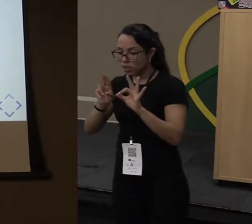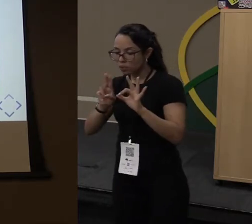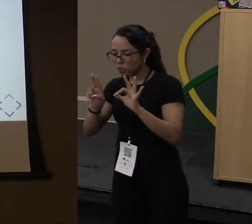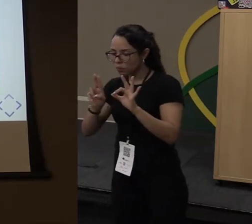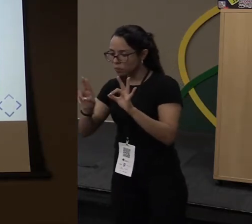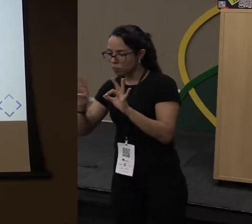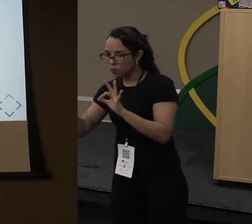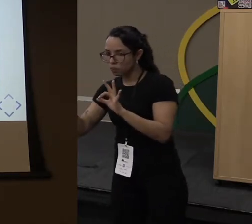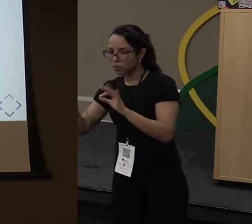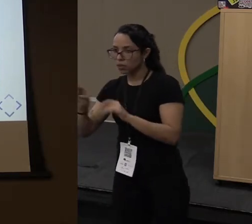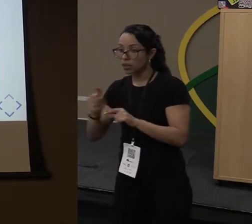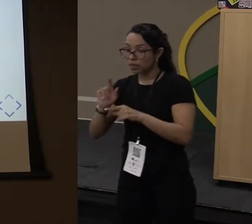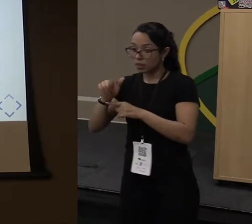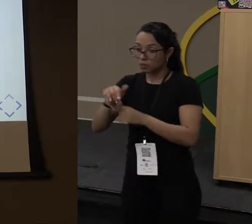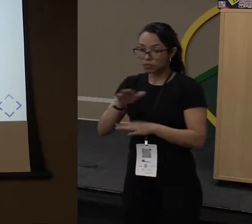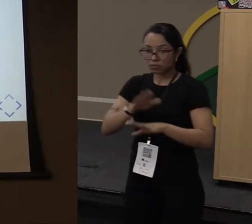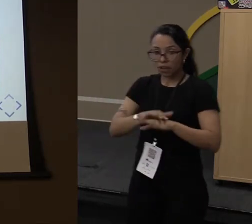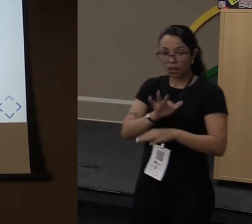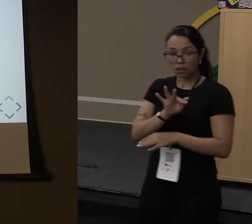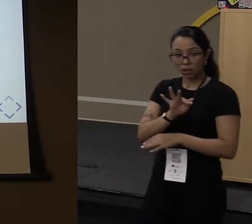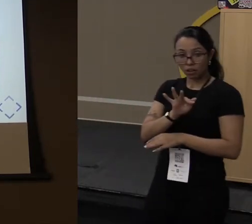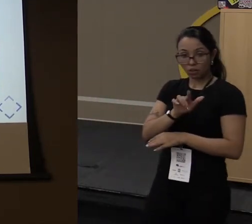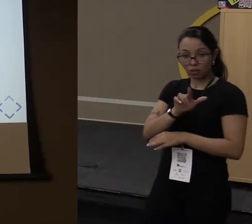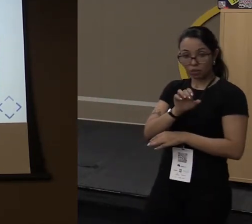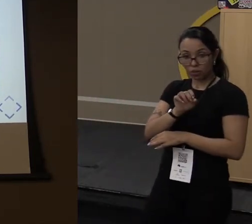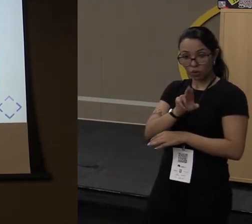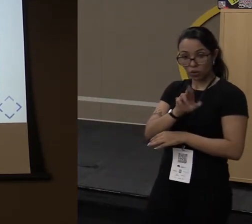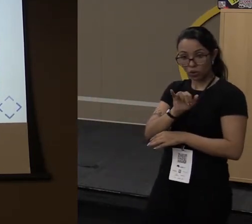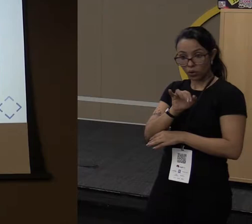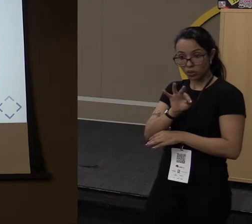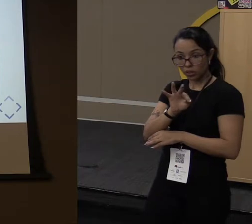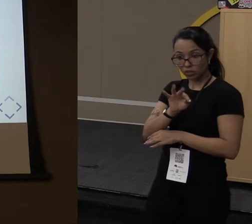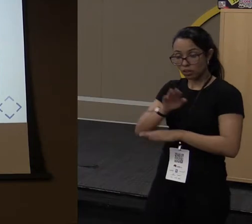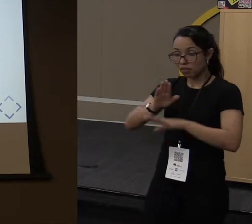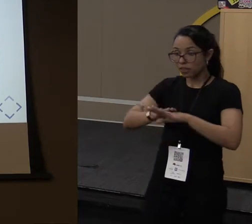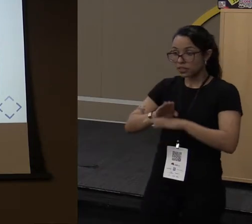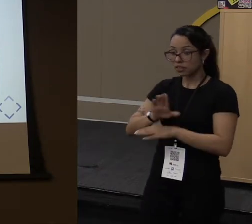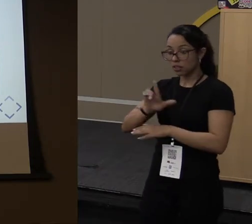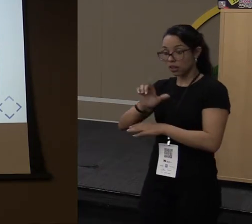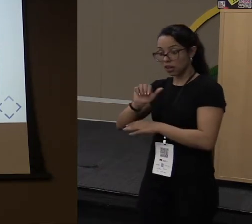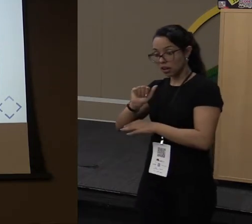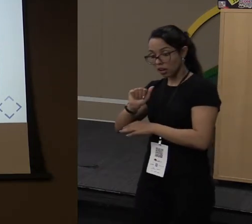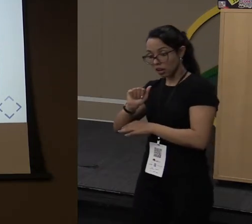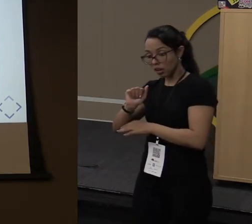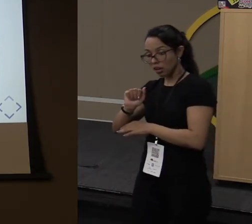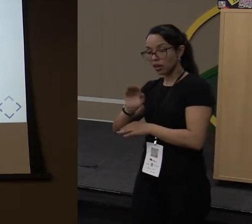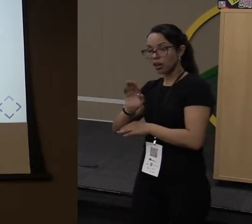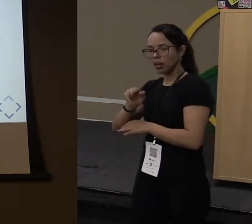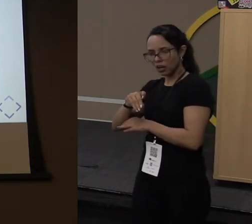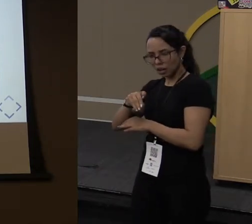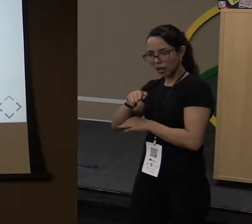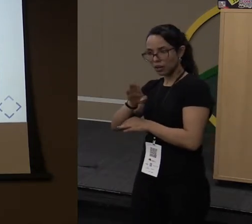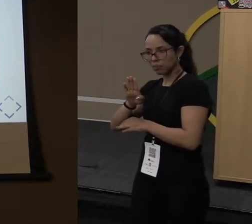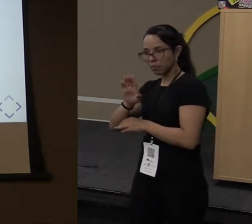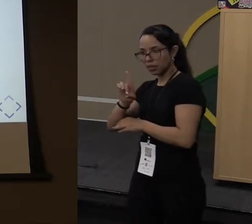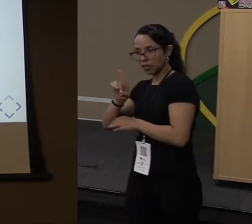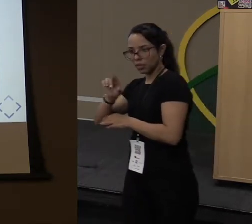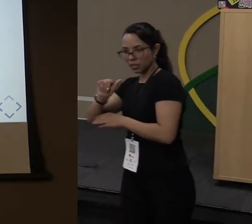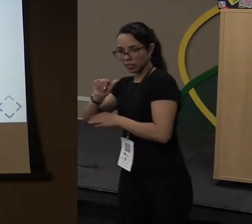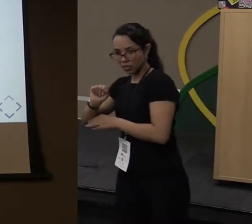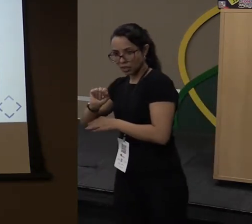depois eu faço um For It, passando a Lambda para imprimir isso no console. É a mesma coisa,